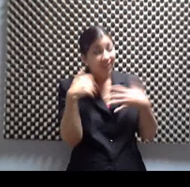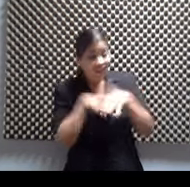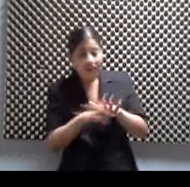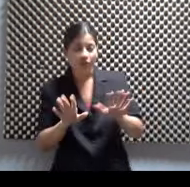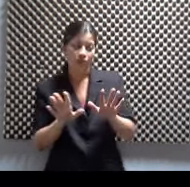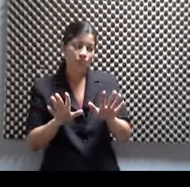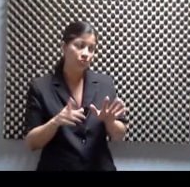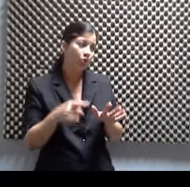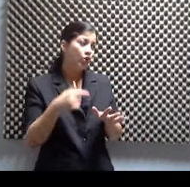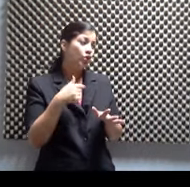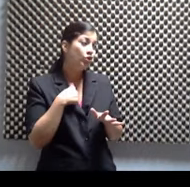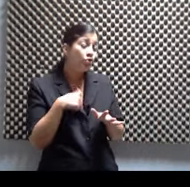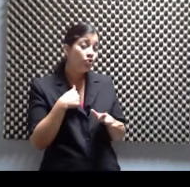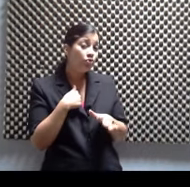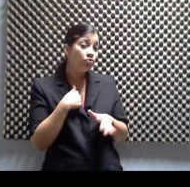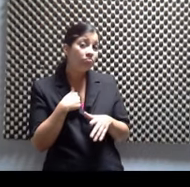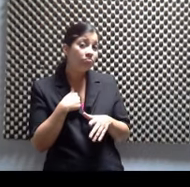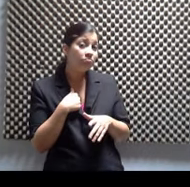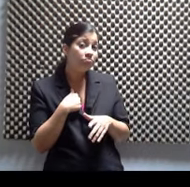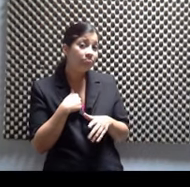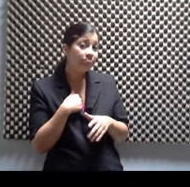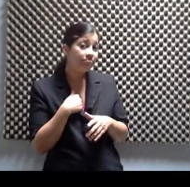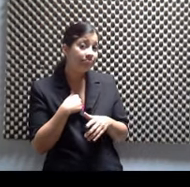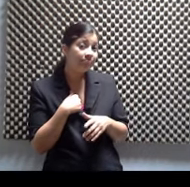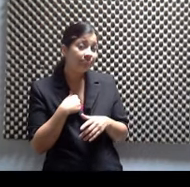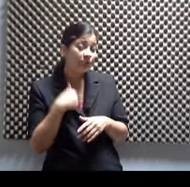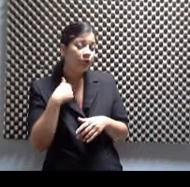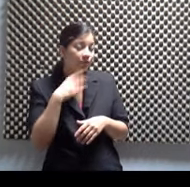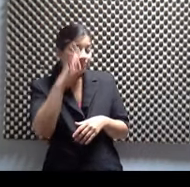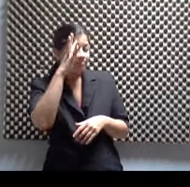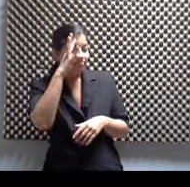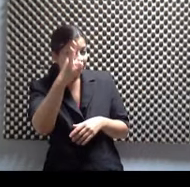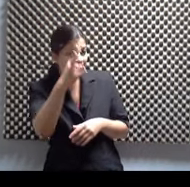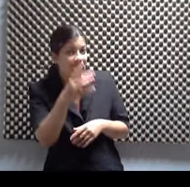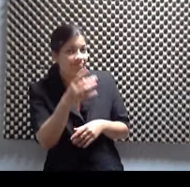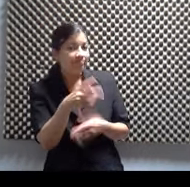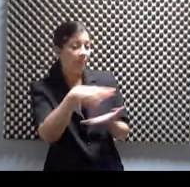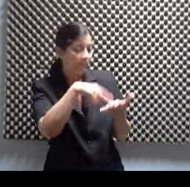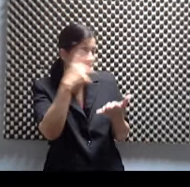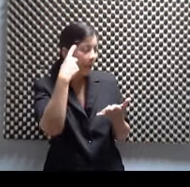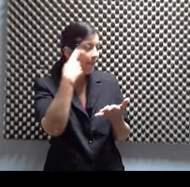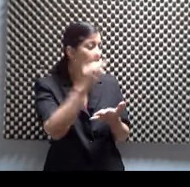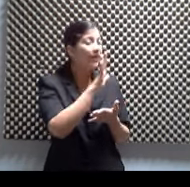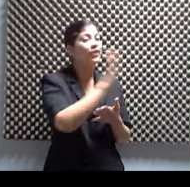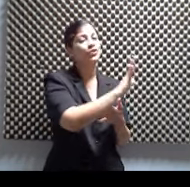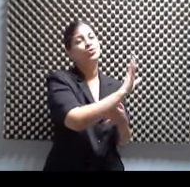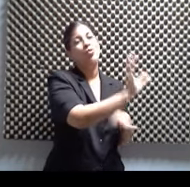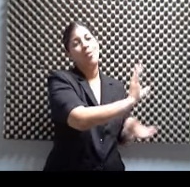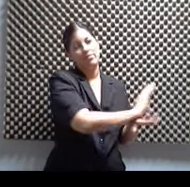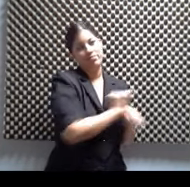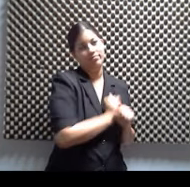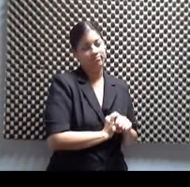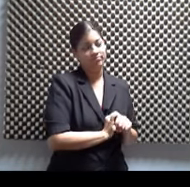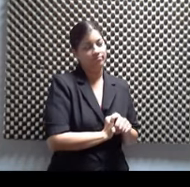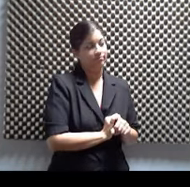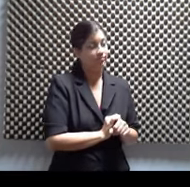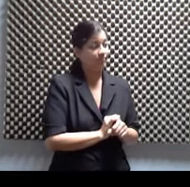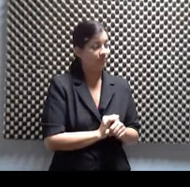es que yo le monté una pieza a su compañía, a hincapié. Ah, mira qué bien. Cuando estaba aquí para Navidades, las primeras dos semanas